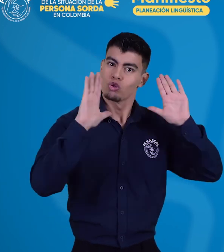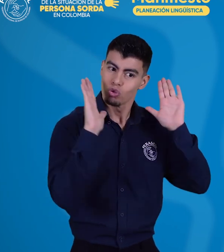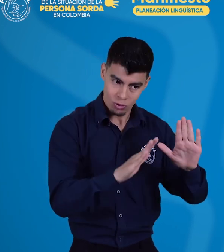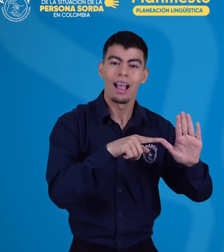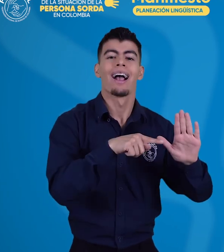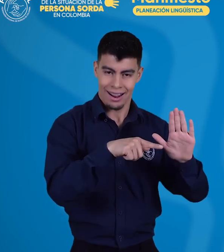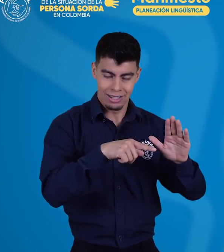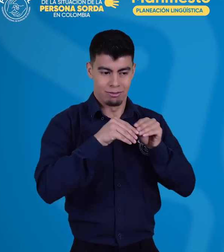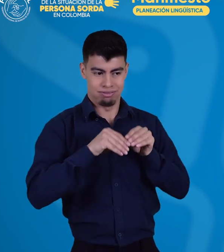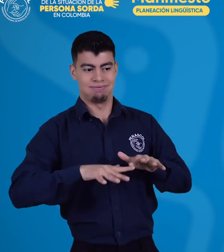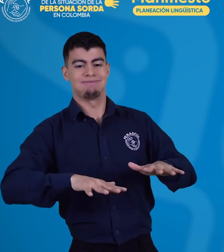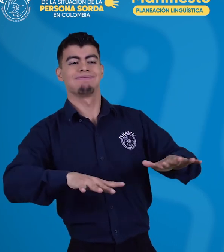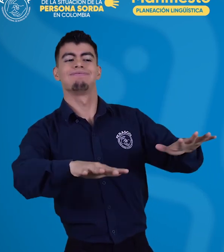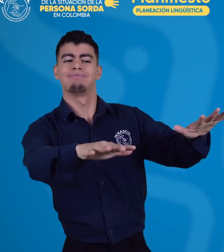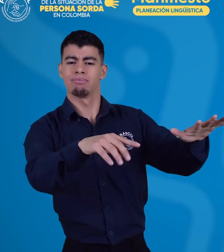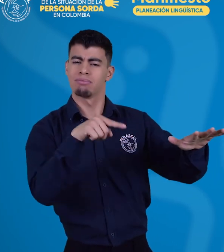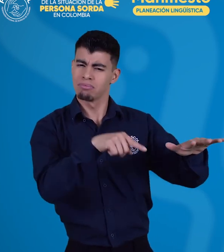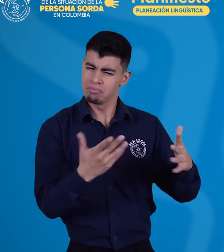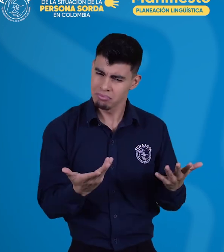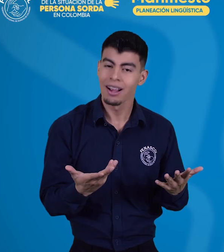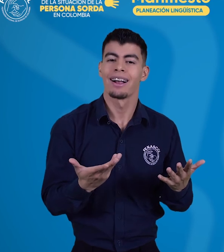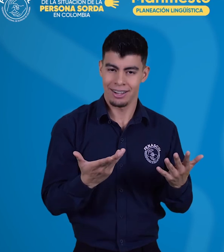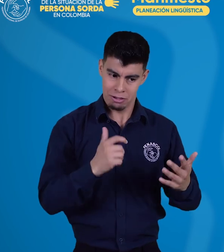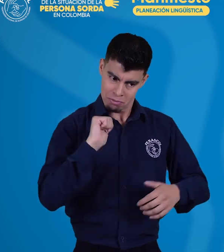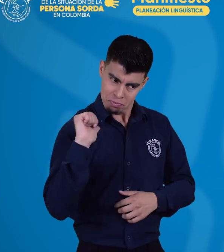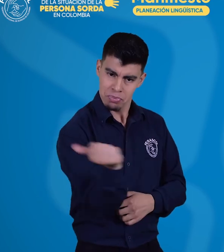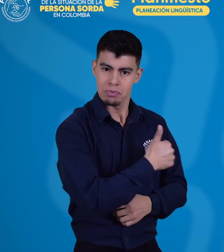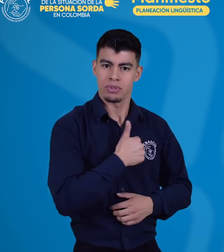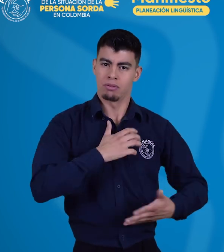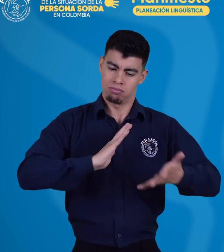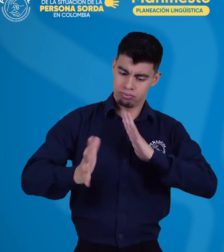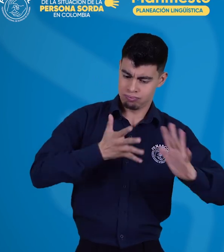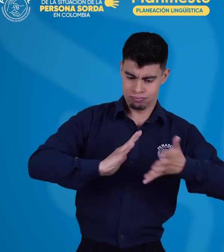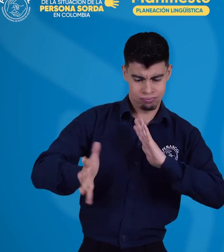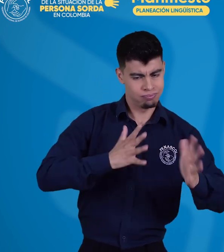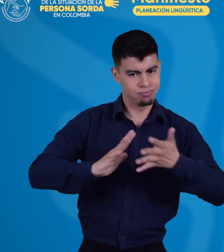el actor principal en la protección de la lengua como titular de derechos lingüísticos.